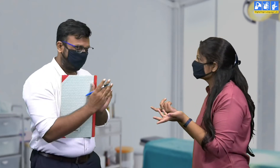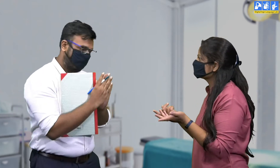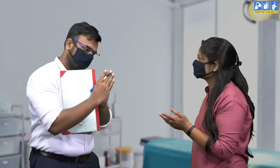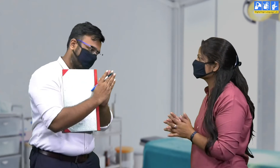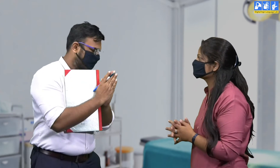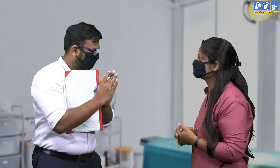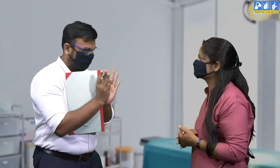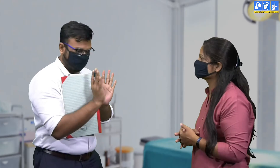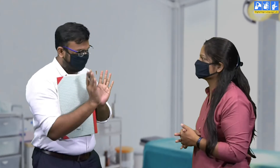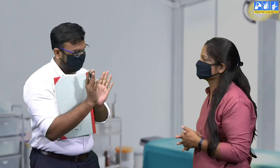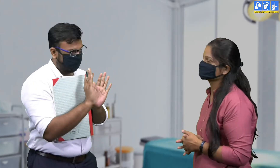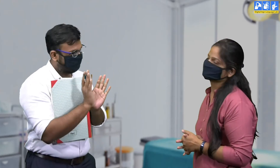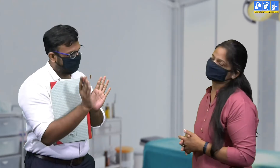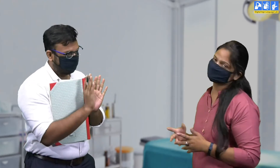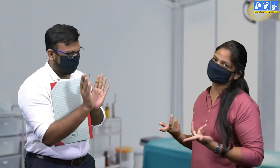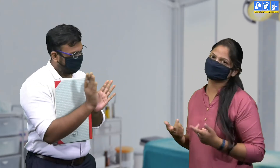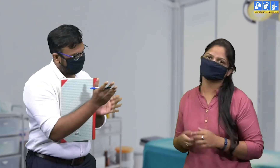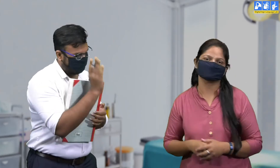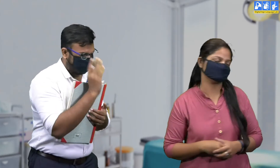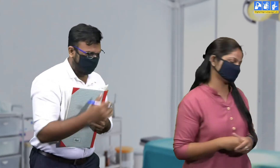लिखके बता हूँ क्या मैं आपको? नहीं, नहीं, ठीक है